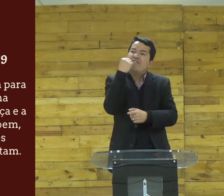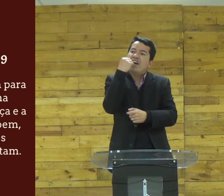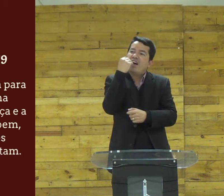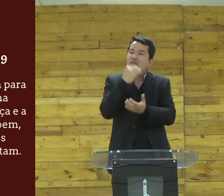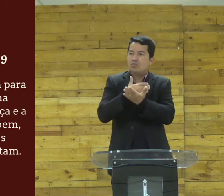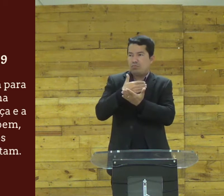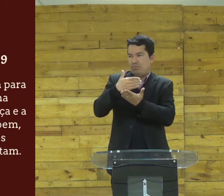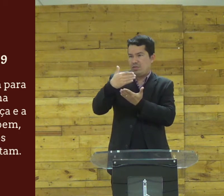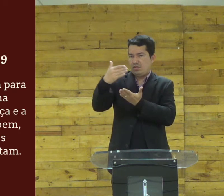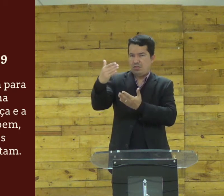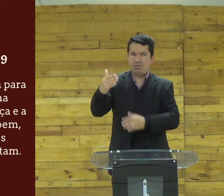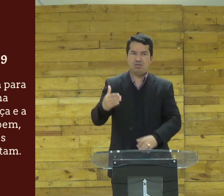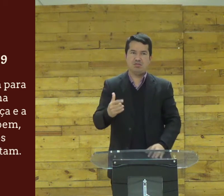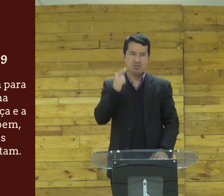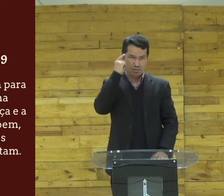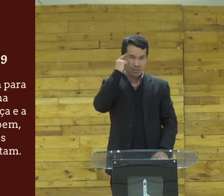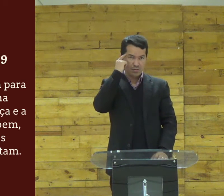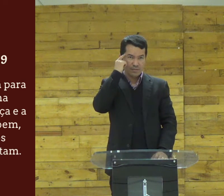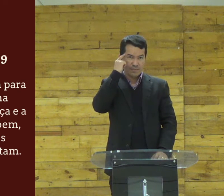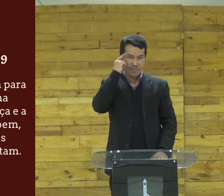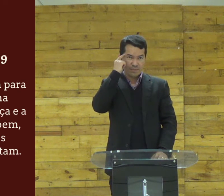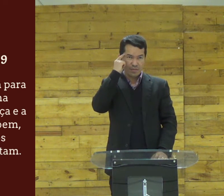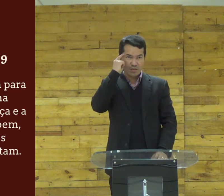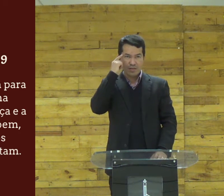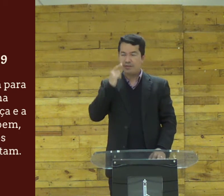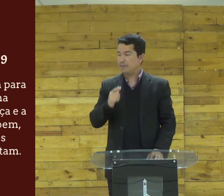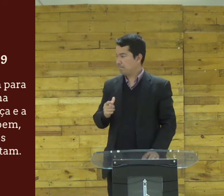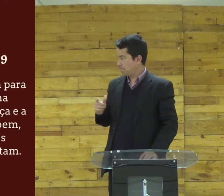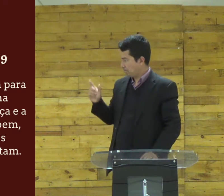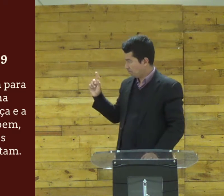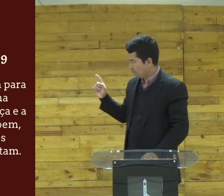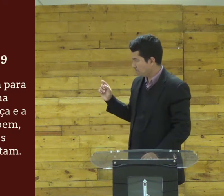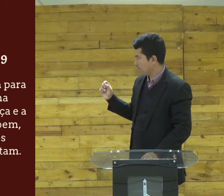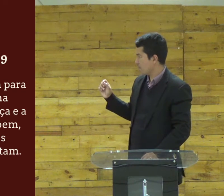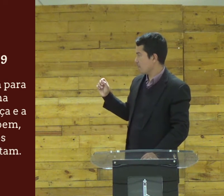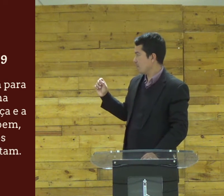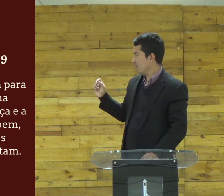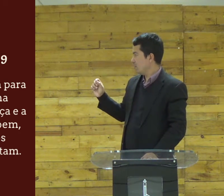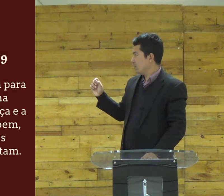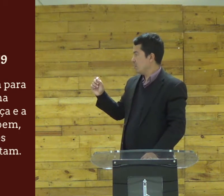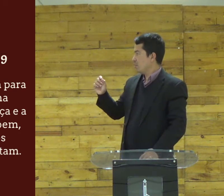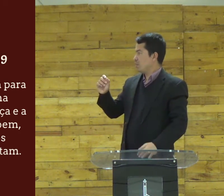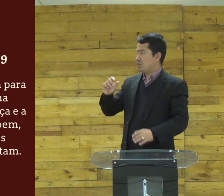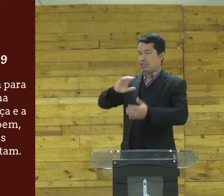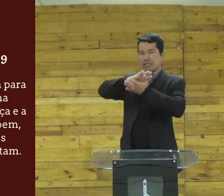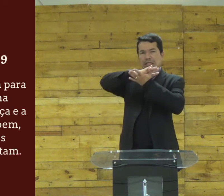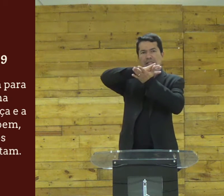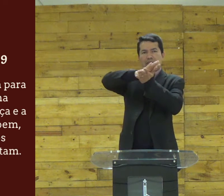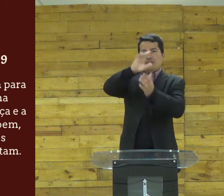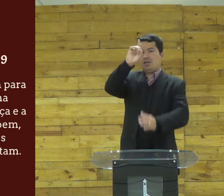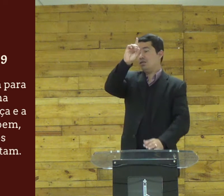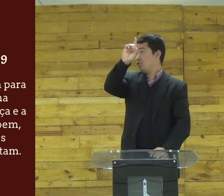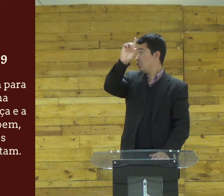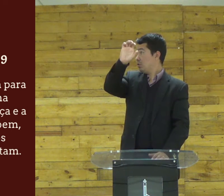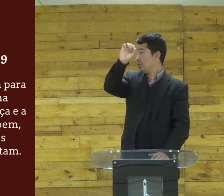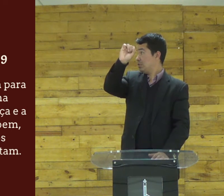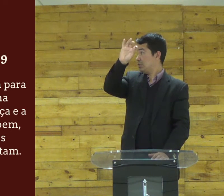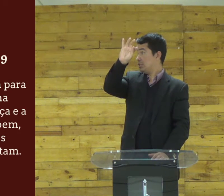corroer a diminuir determinada peça você entende começa a danificar sua peça e onde